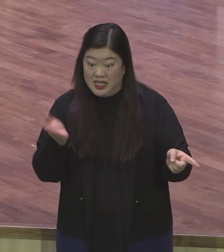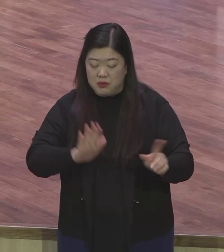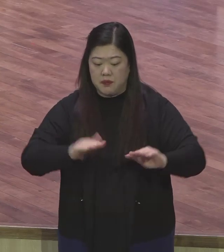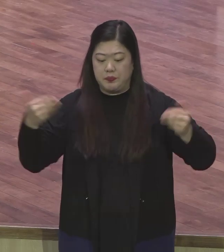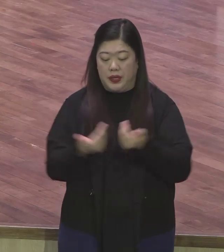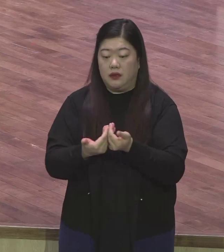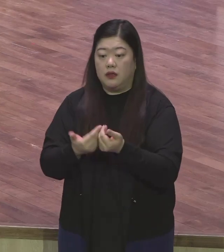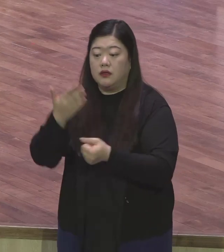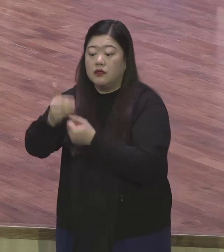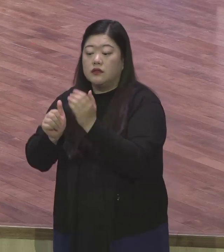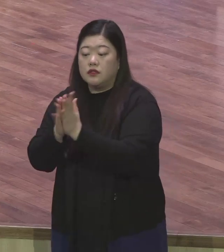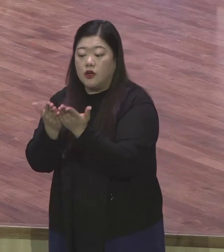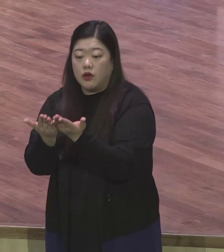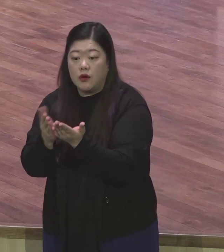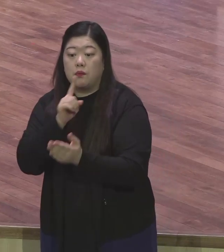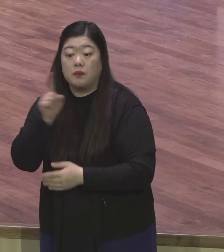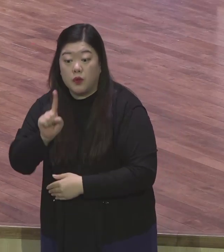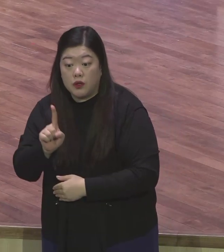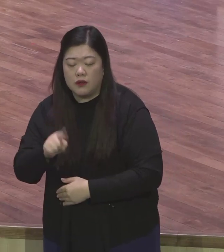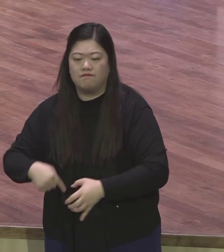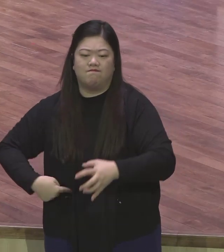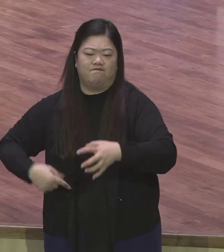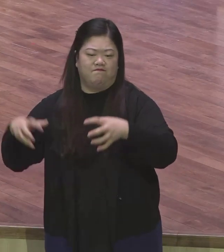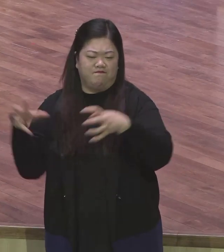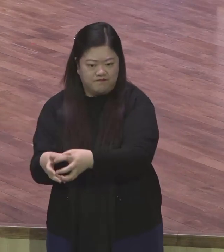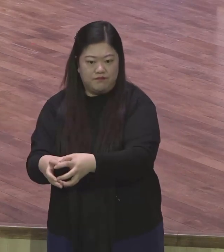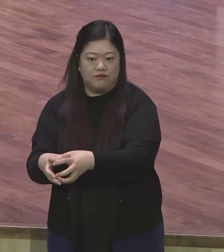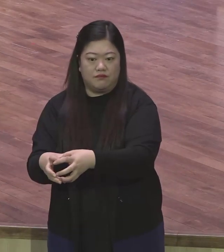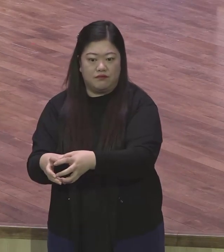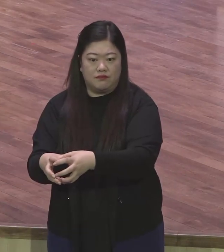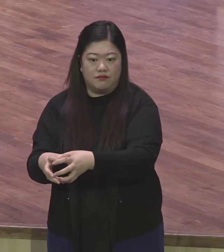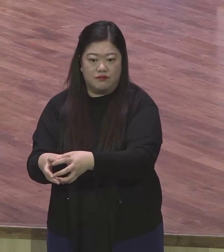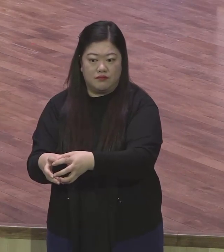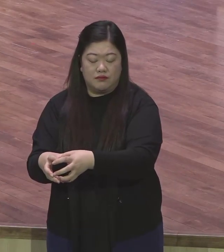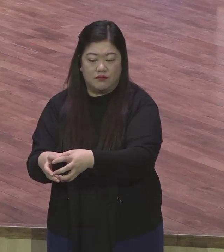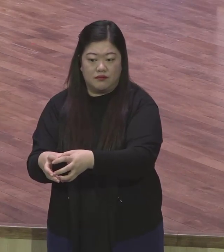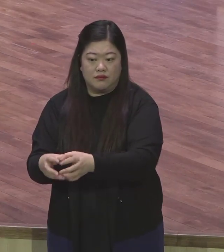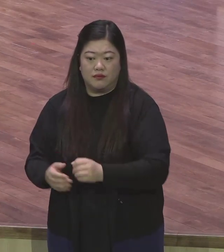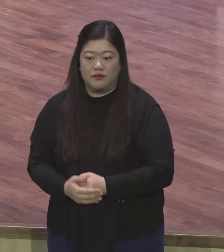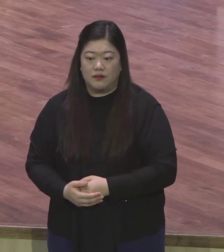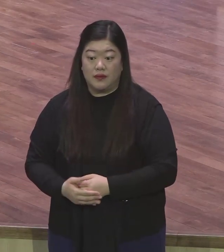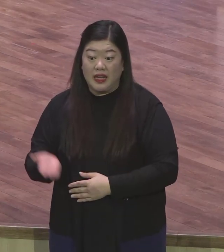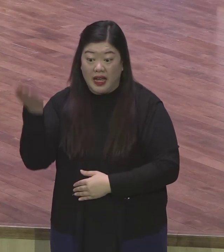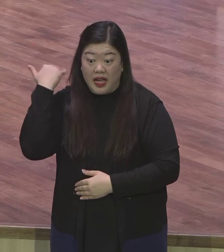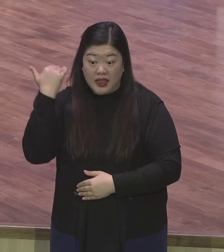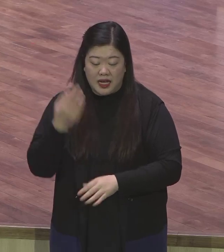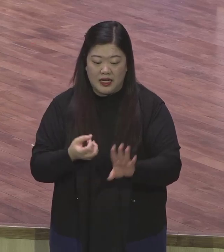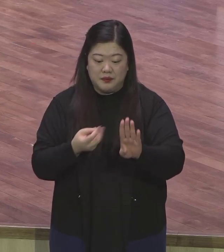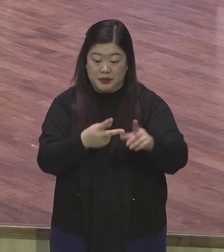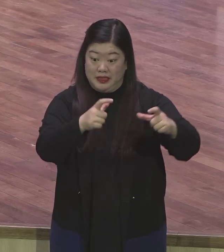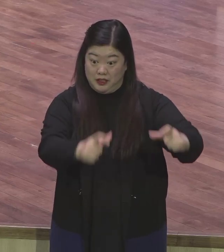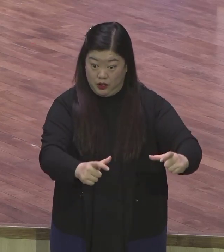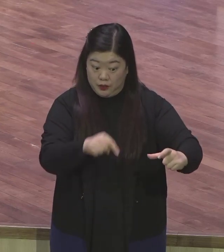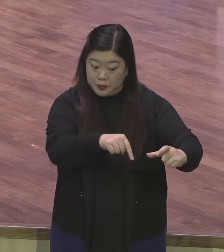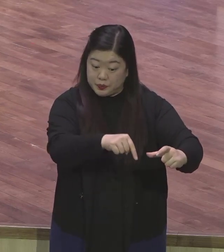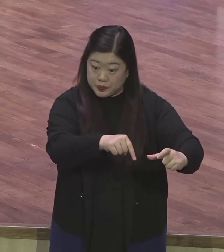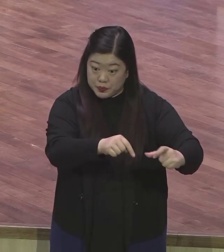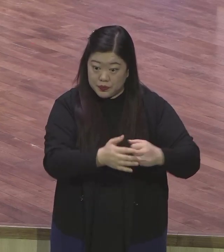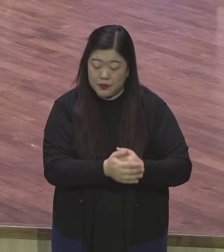가져라 하나 되라 당시 빌리포 교회는요 사도 바울이 대한 사랑도